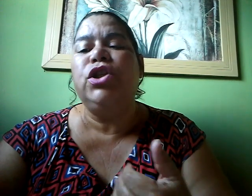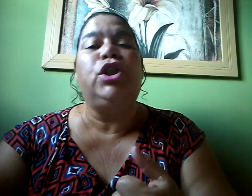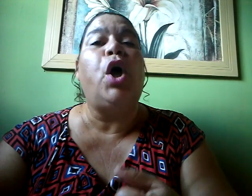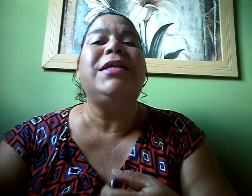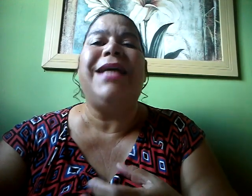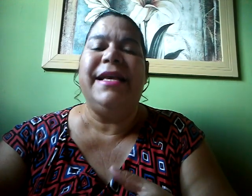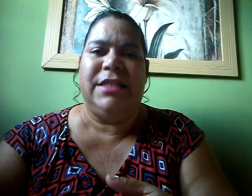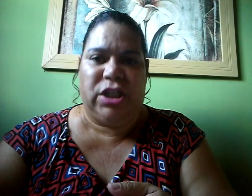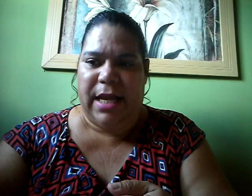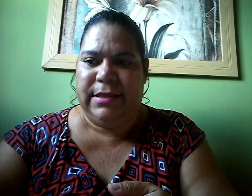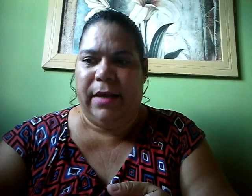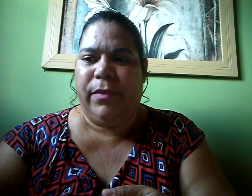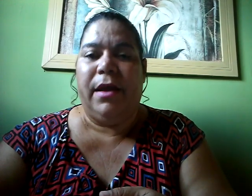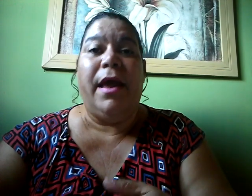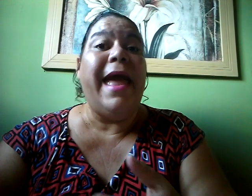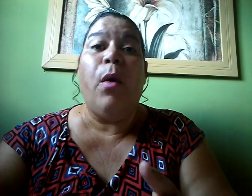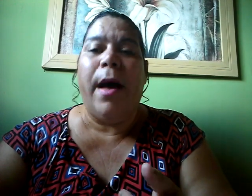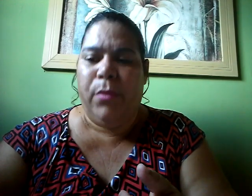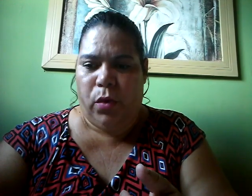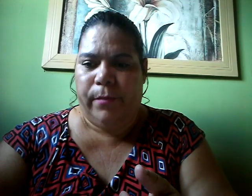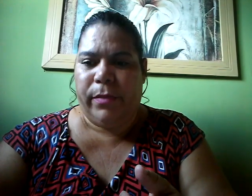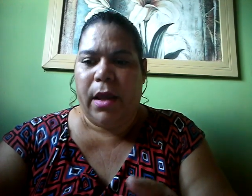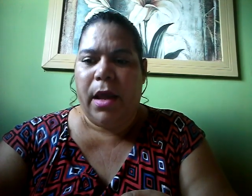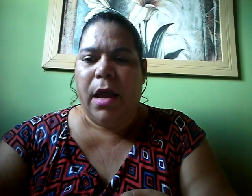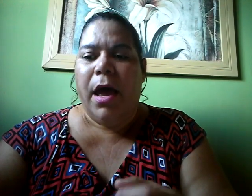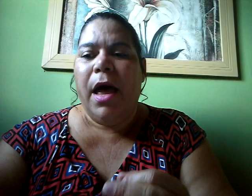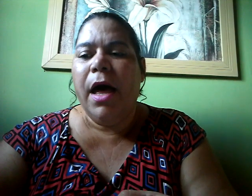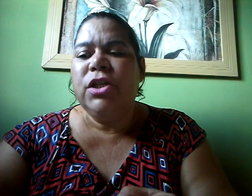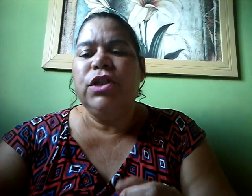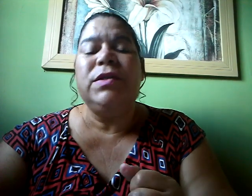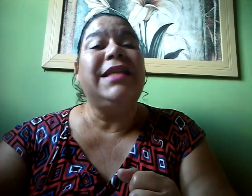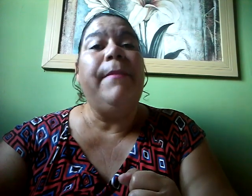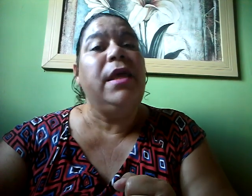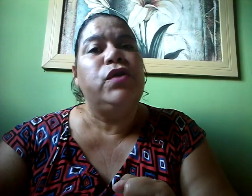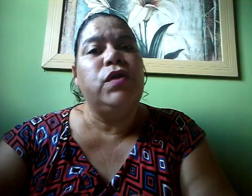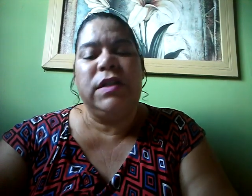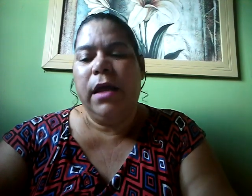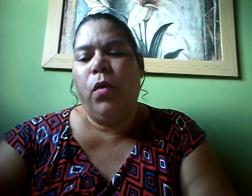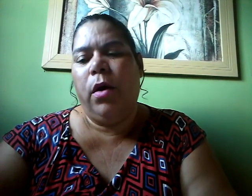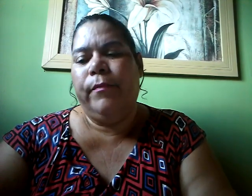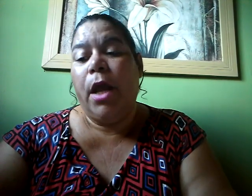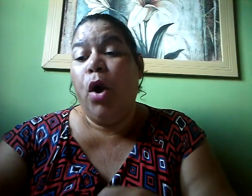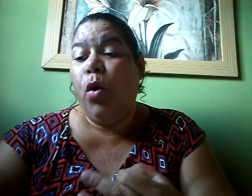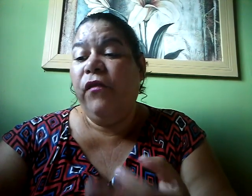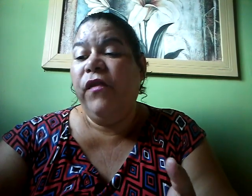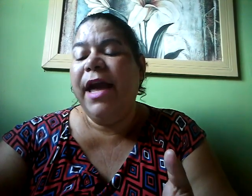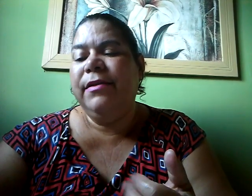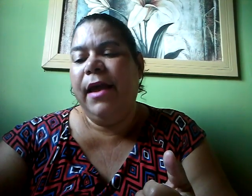de nossa existência É o amor Ande nos caminhos do Senhor Confie em